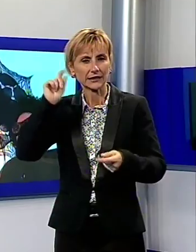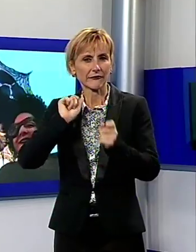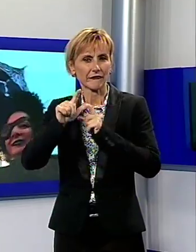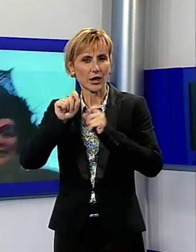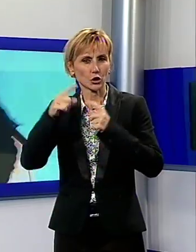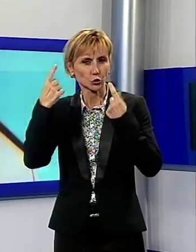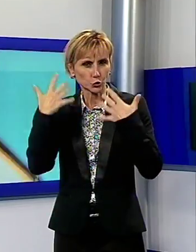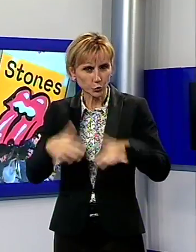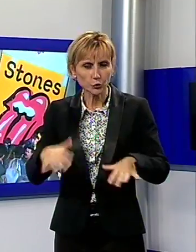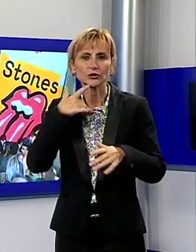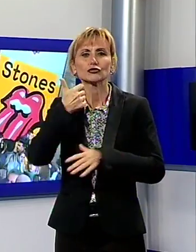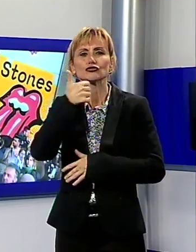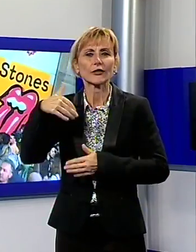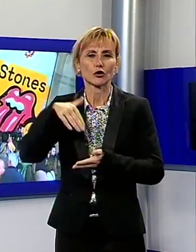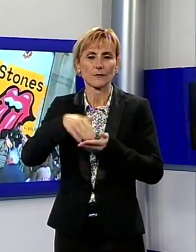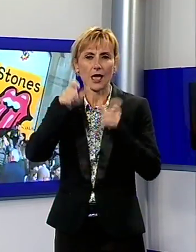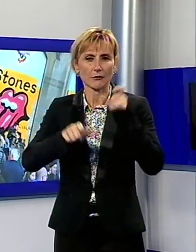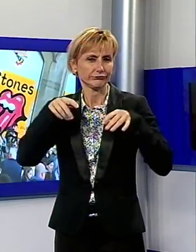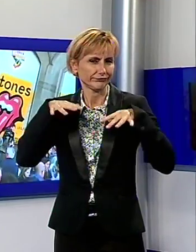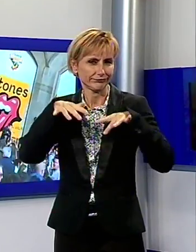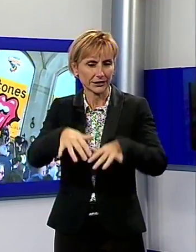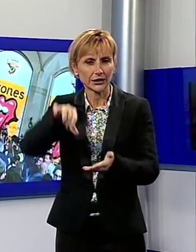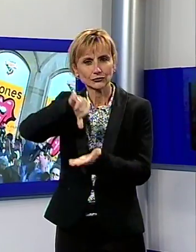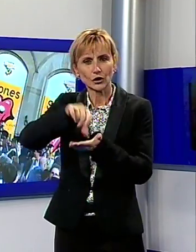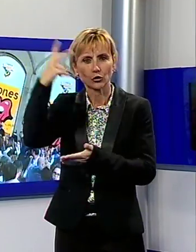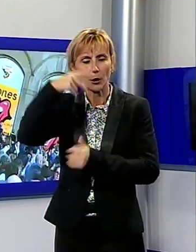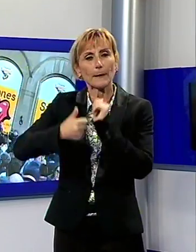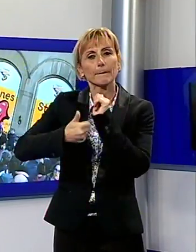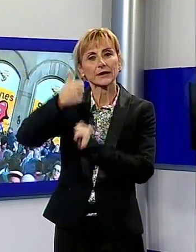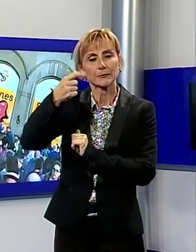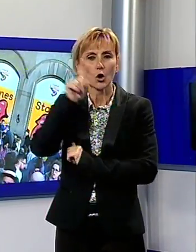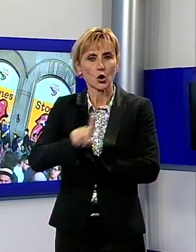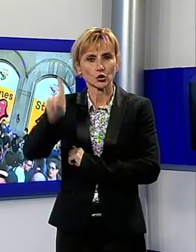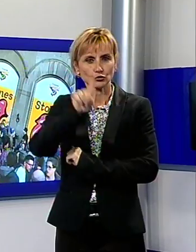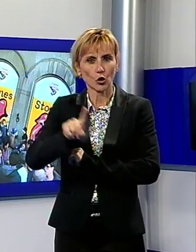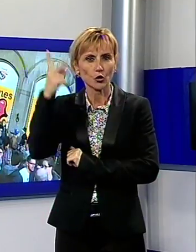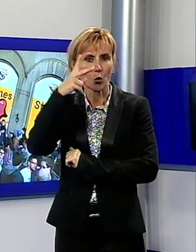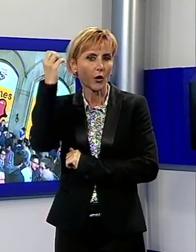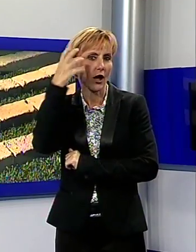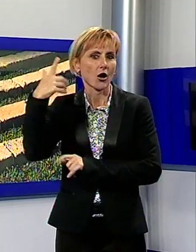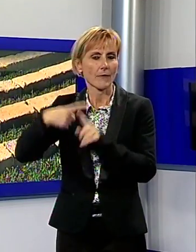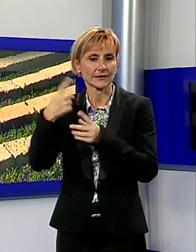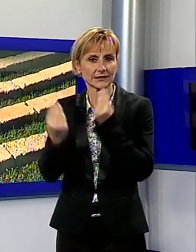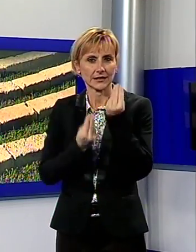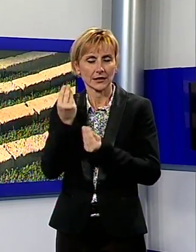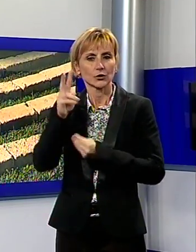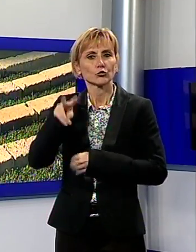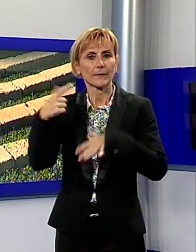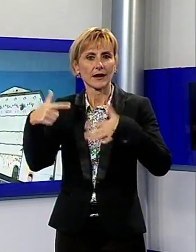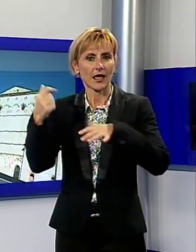presenze in centro storico il bilancio del primo giorno di Lucca Comics e Games 2017, ad aprire la giornata la